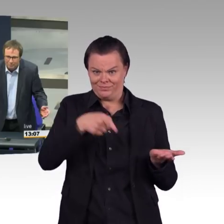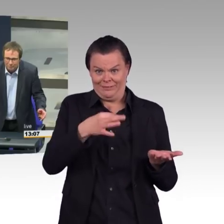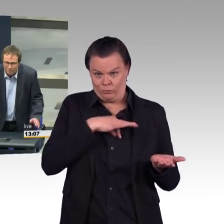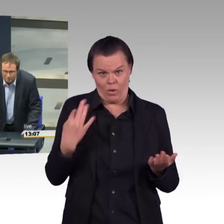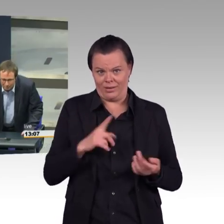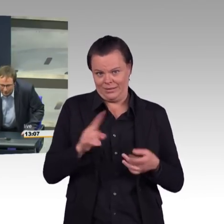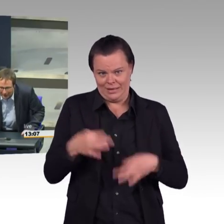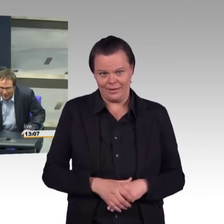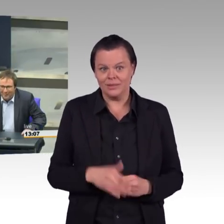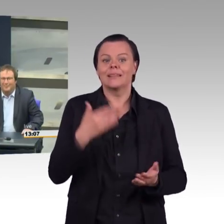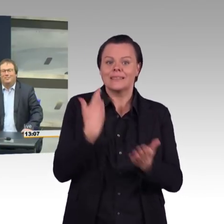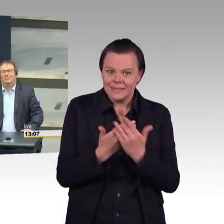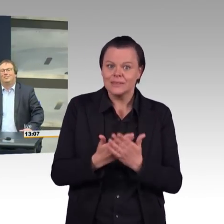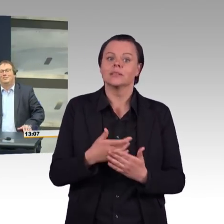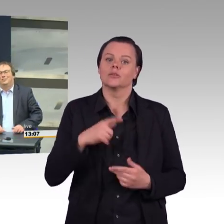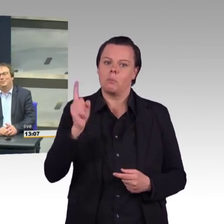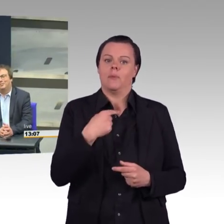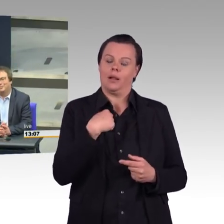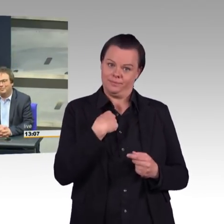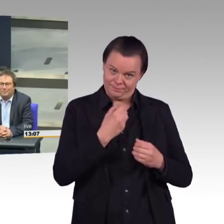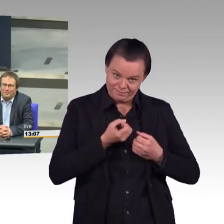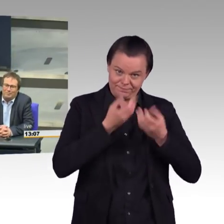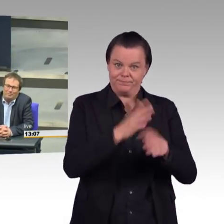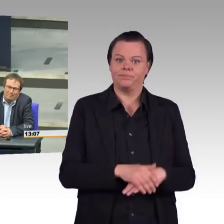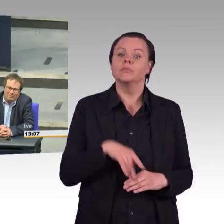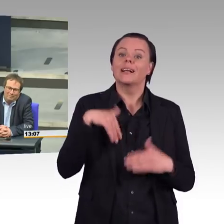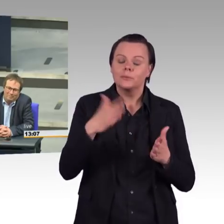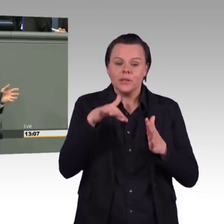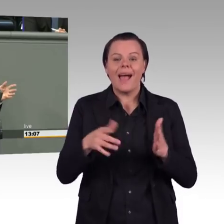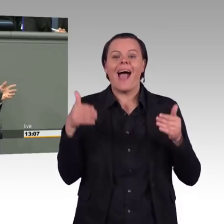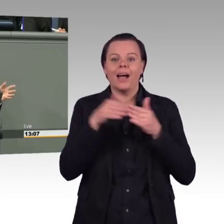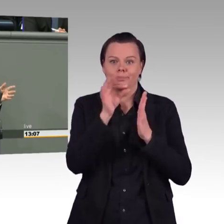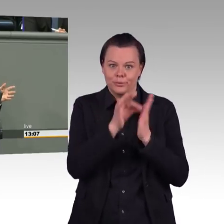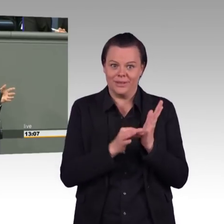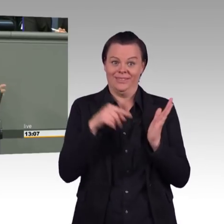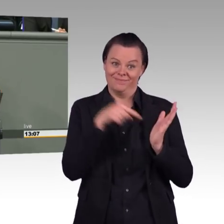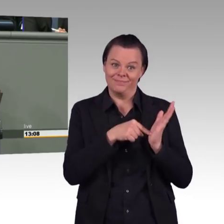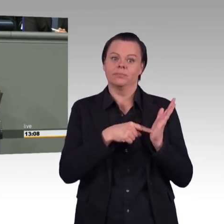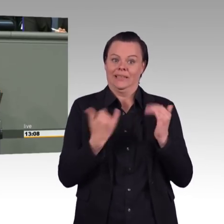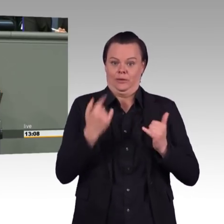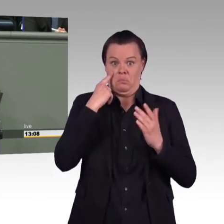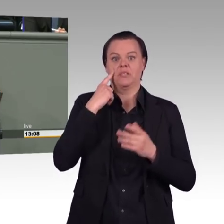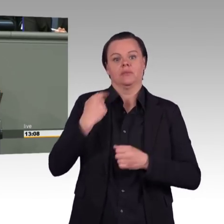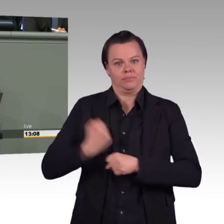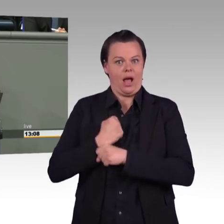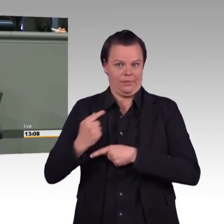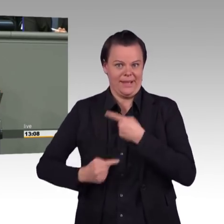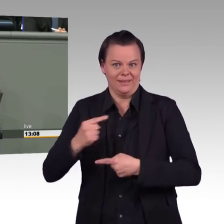Zwischenfragen stellt. Und wie gesagt, nicht ablenken von dem, dass Sie die Menschen überhaupt nicht im Blick haben, sondern dass es Ihnen nur darum gibt,